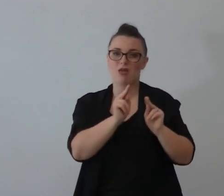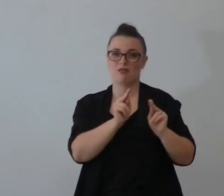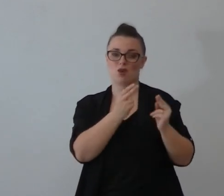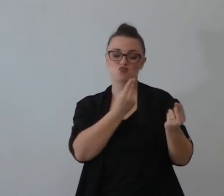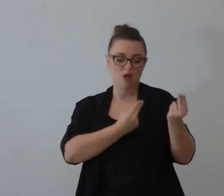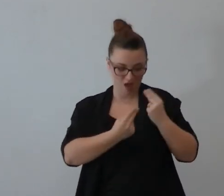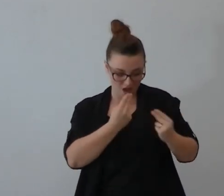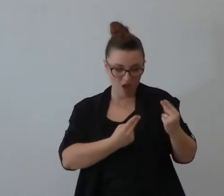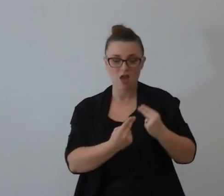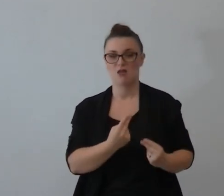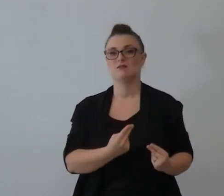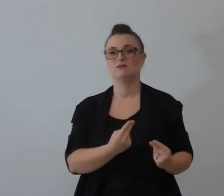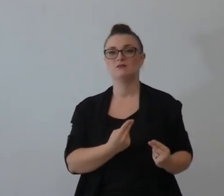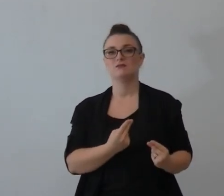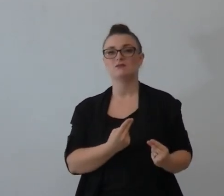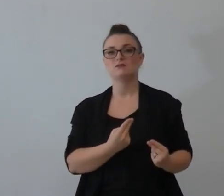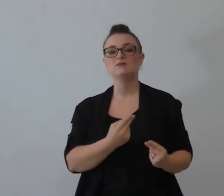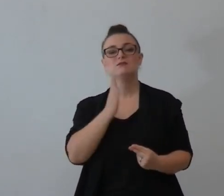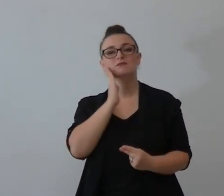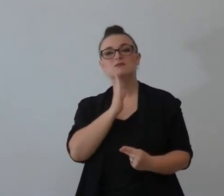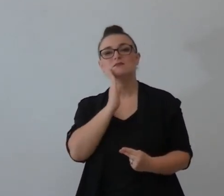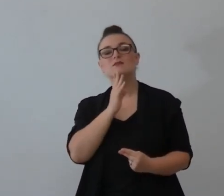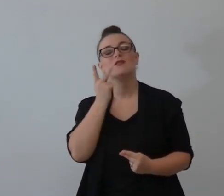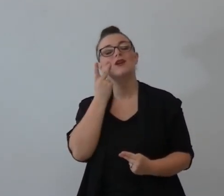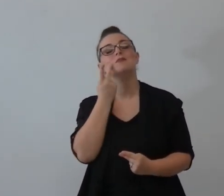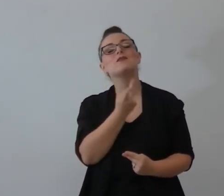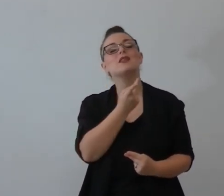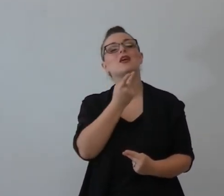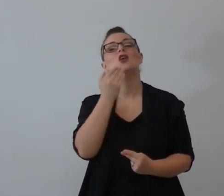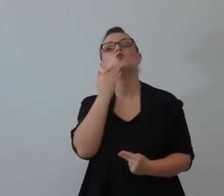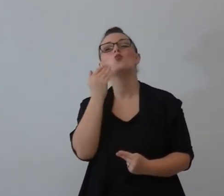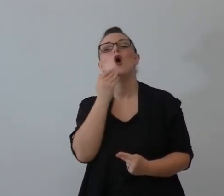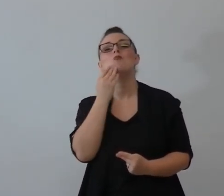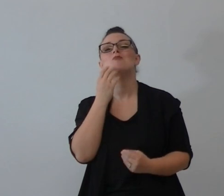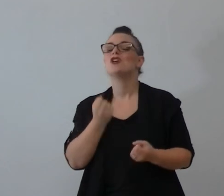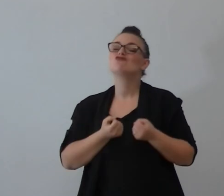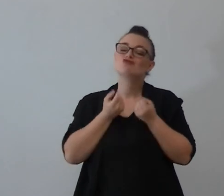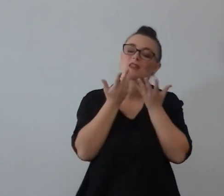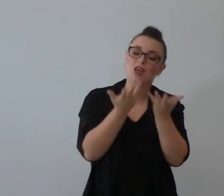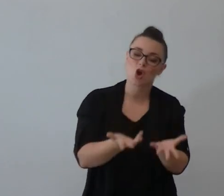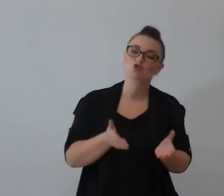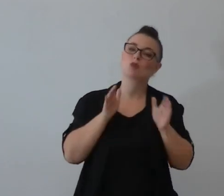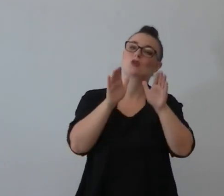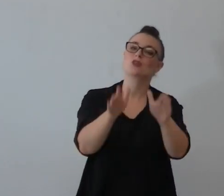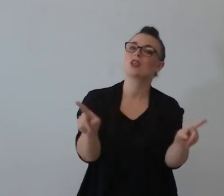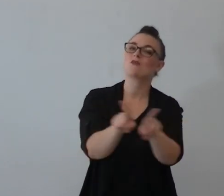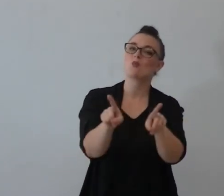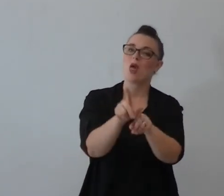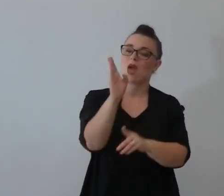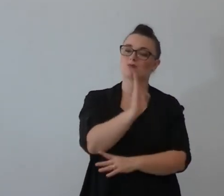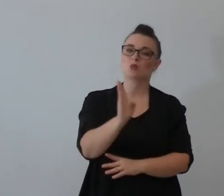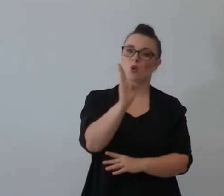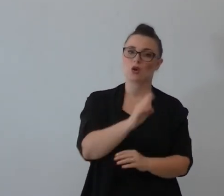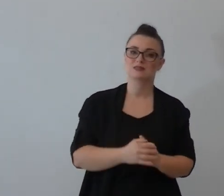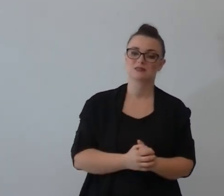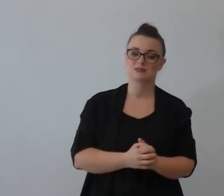mi mostri un uomo con queste caratteristiche che un cuore generoso e protettivo come quello di tua ti prego e